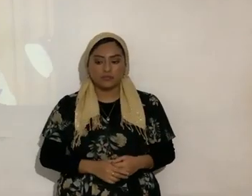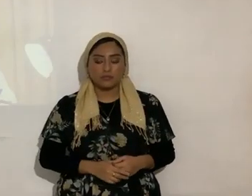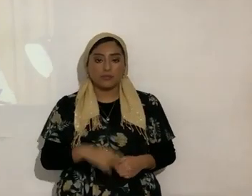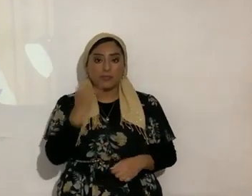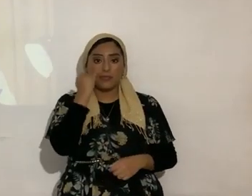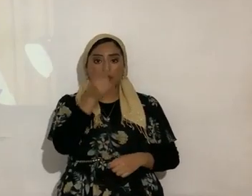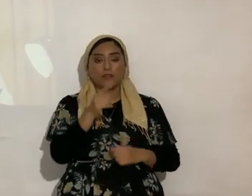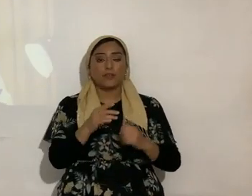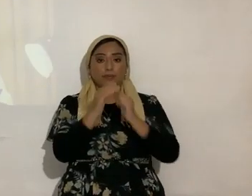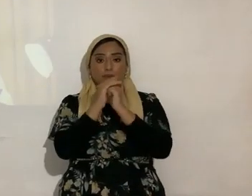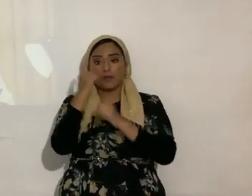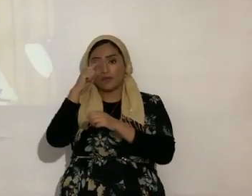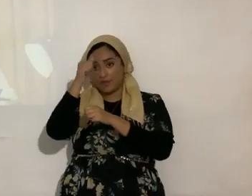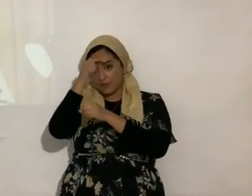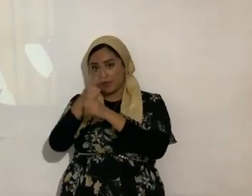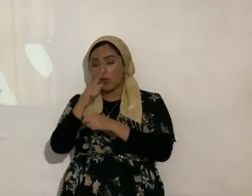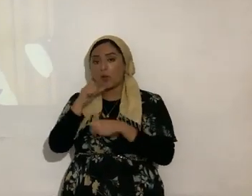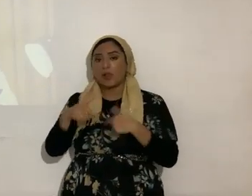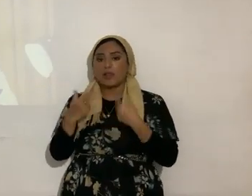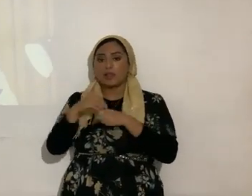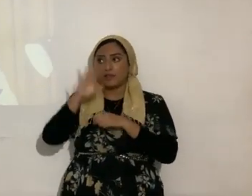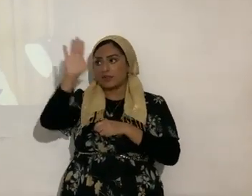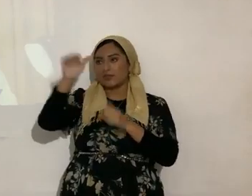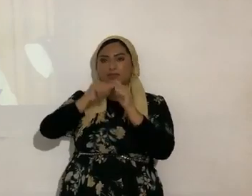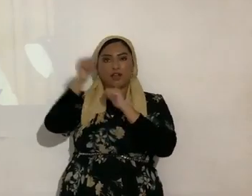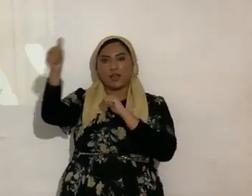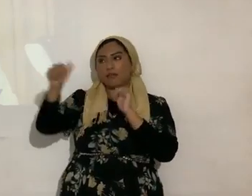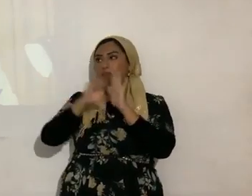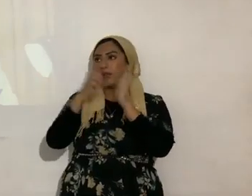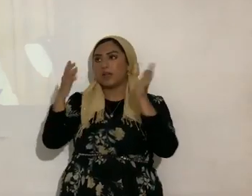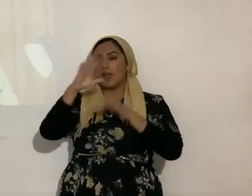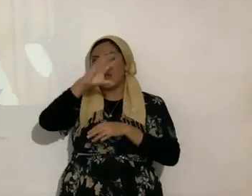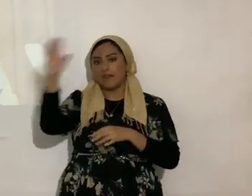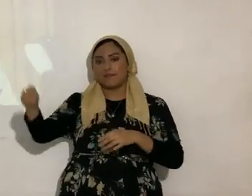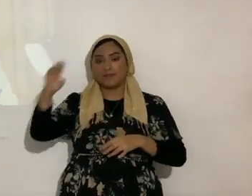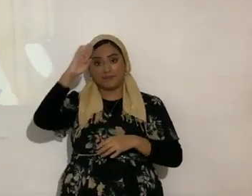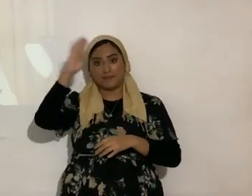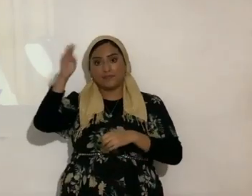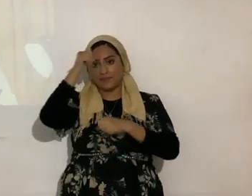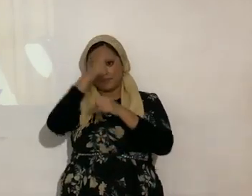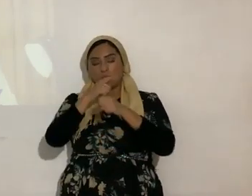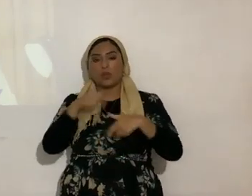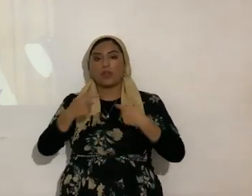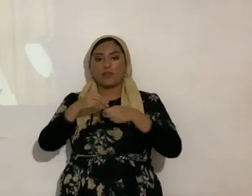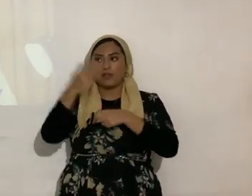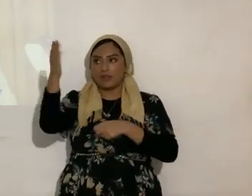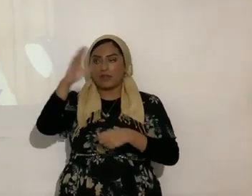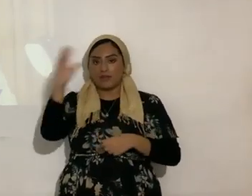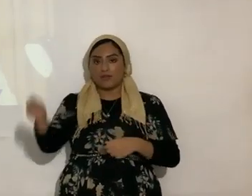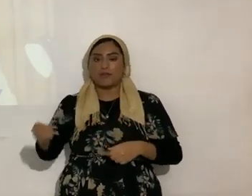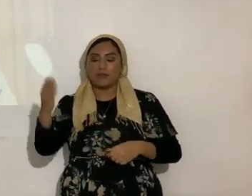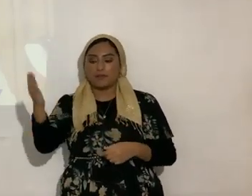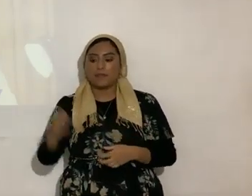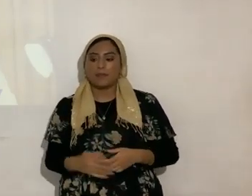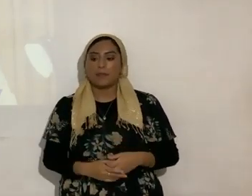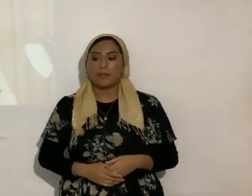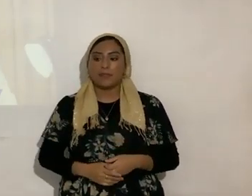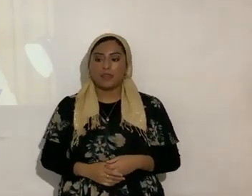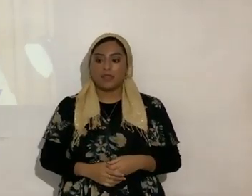oras por un hermano que está en África aleluya los hermanos de África benditos el abacados ahí en Guinea ecuatorial